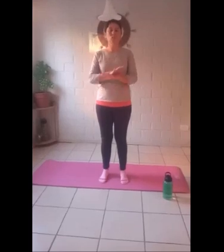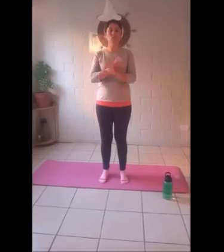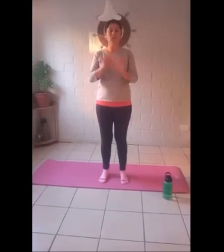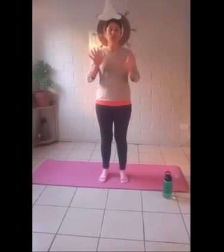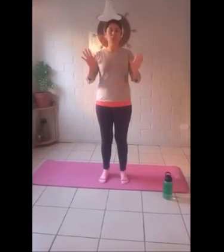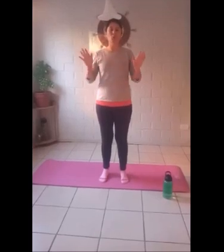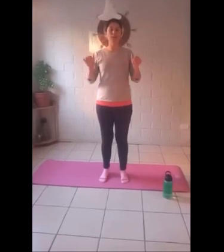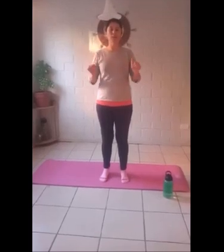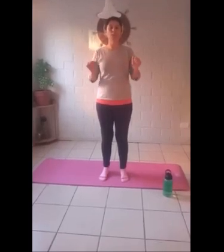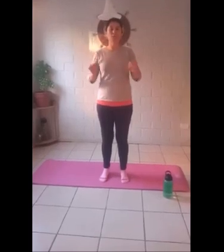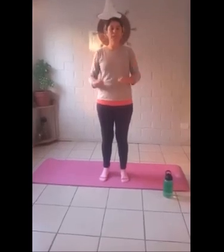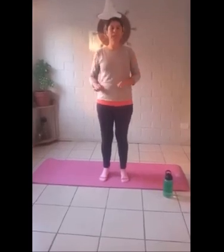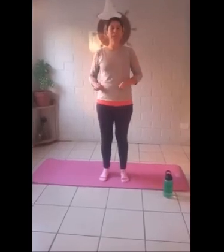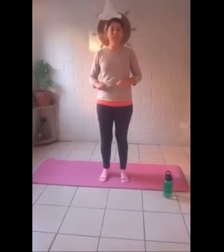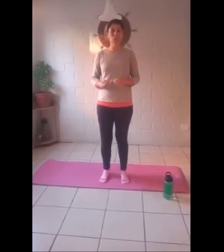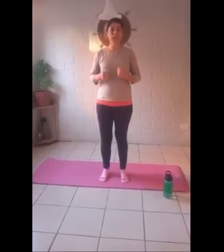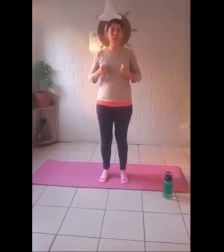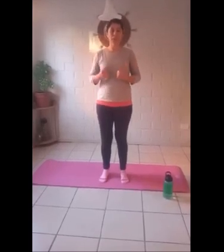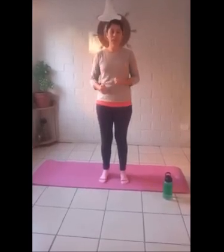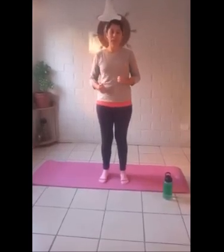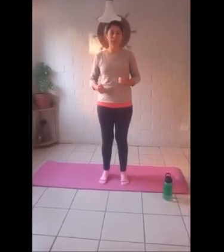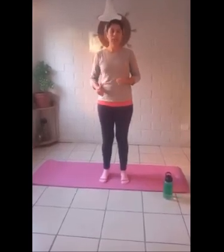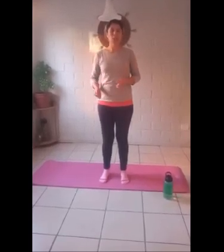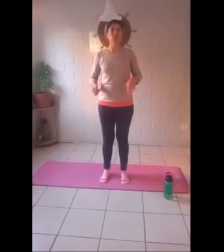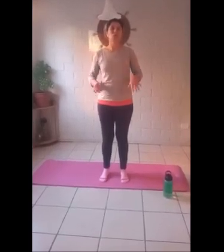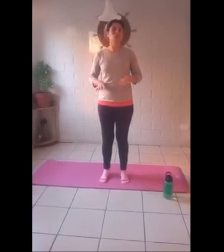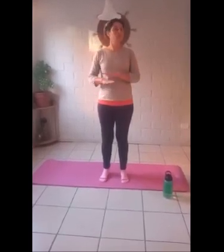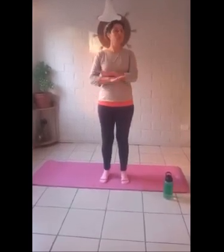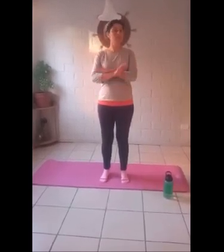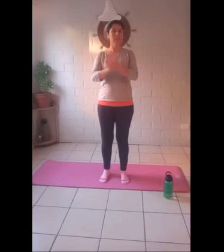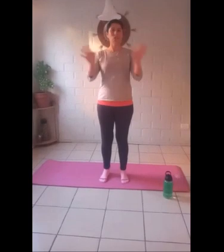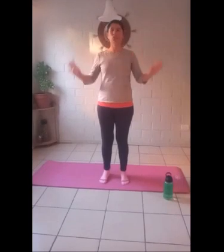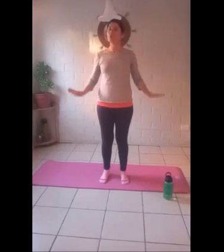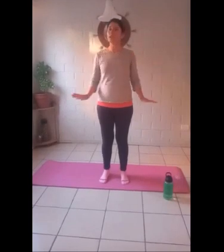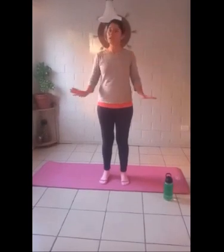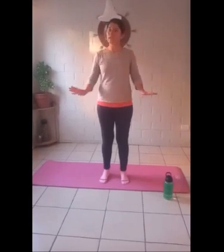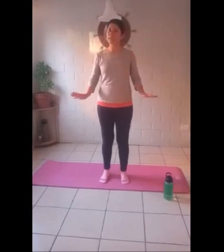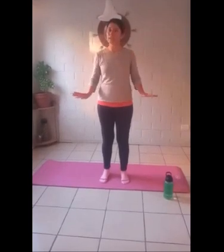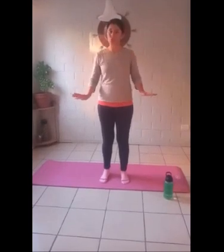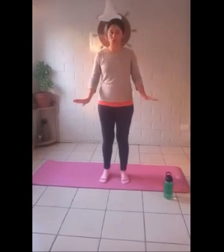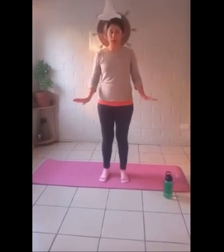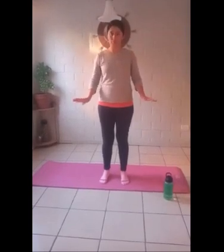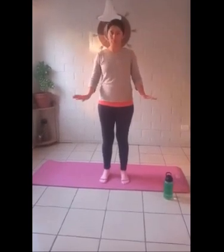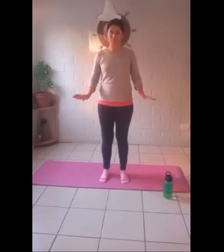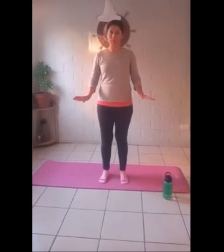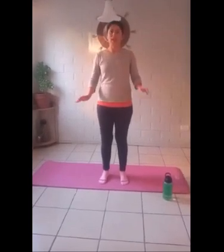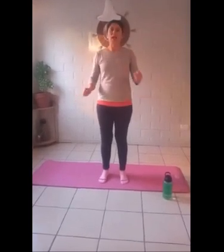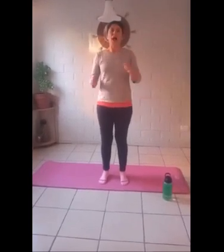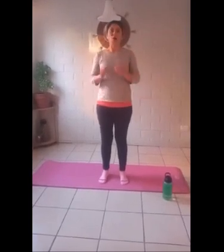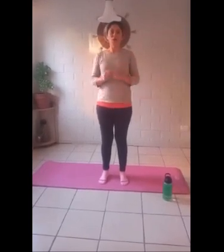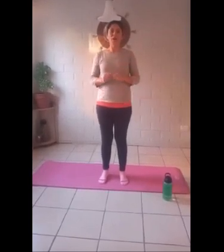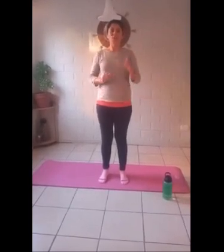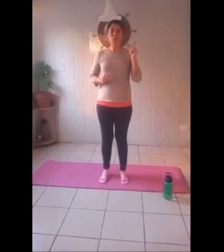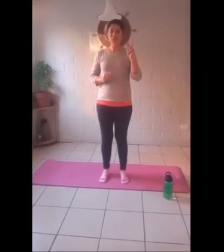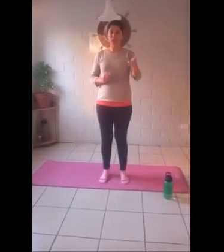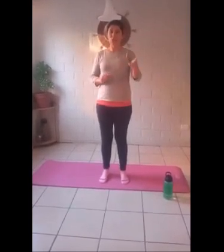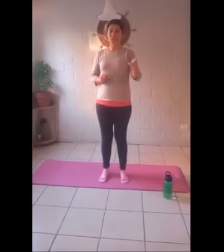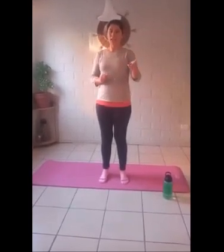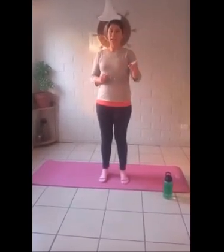es lo más importante que tenemos que aprender porque lo vamos a usar en todas las clases de yoga. Ahora vamos a escuchar la